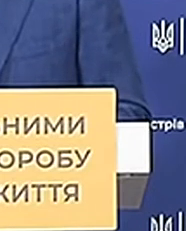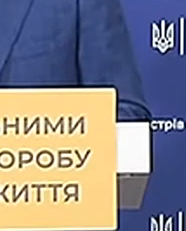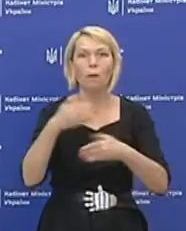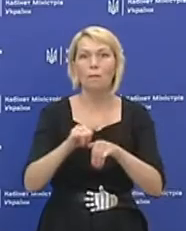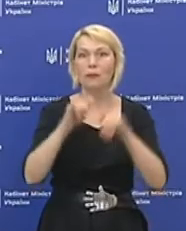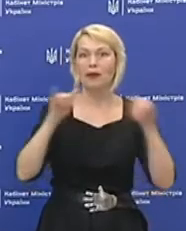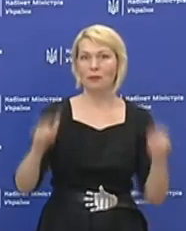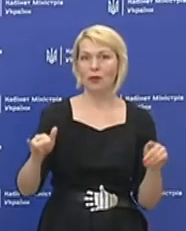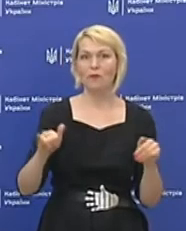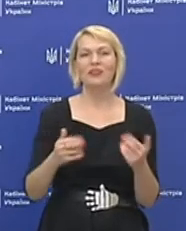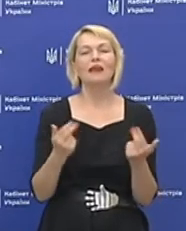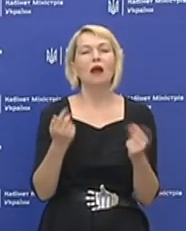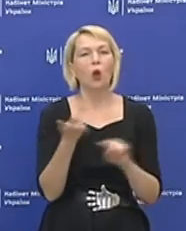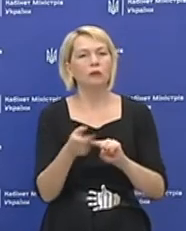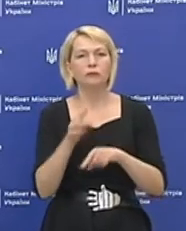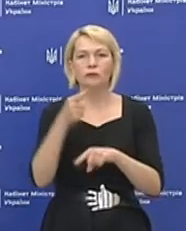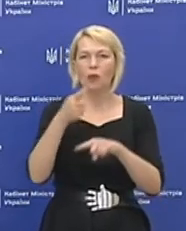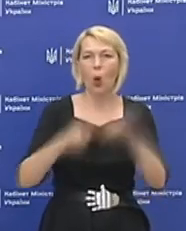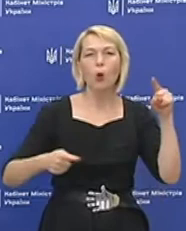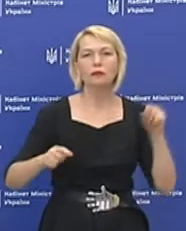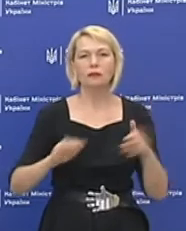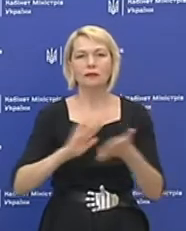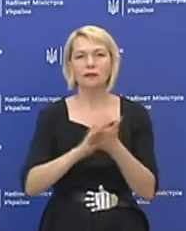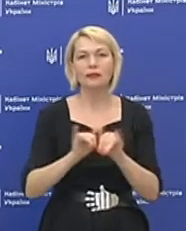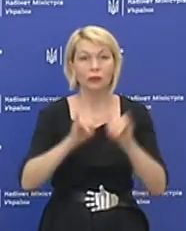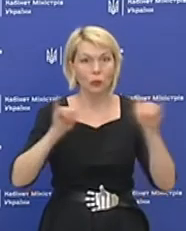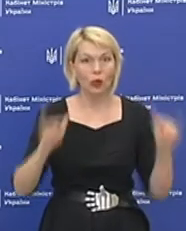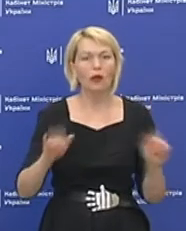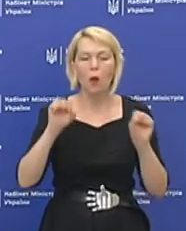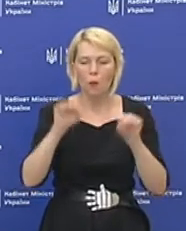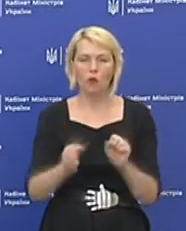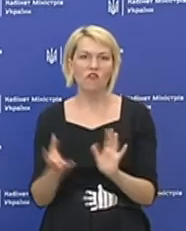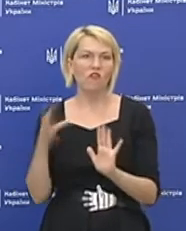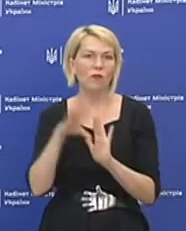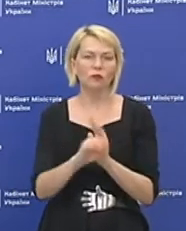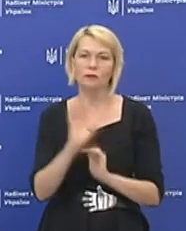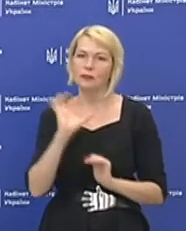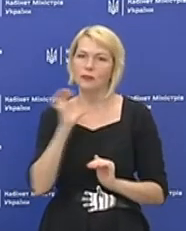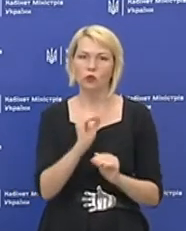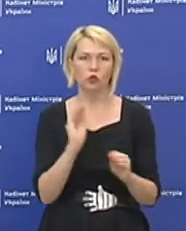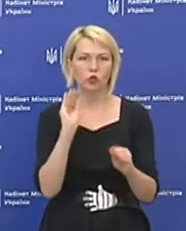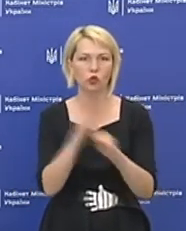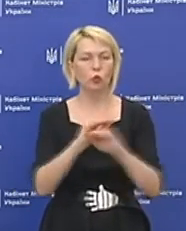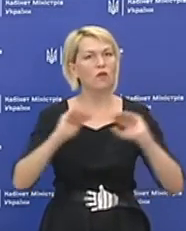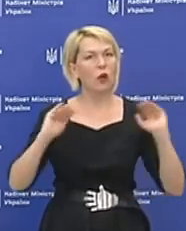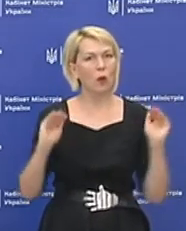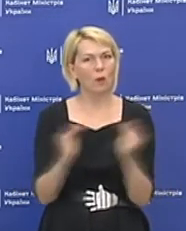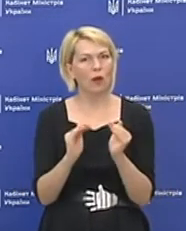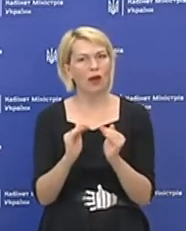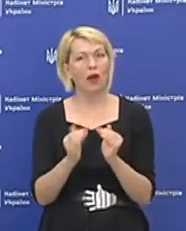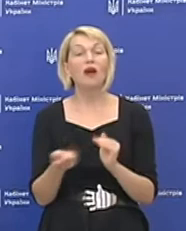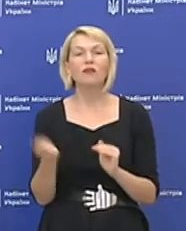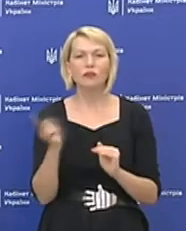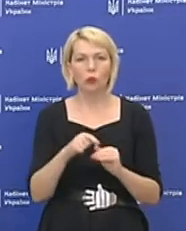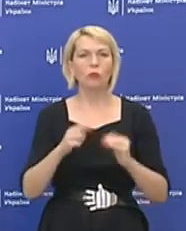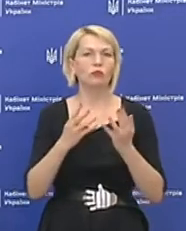Звичайно, при такому загостренні ситуації в нас можуть вводитися серйозне додаткове обмеження. В